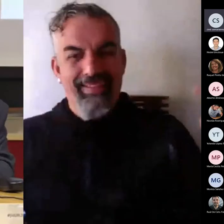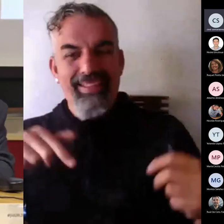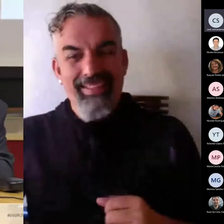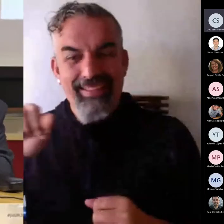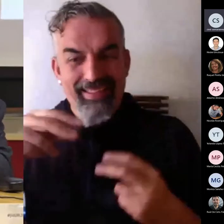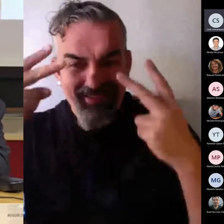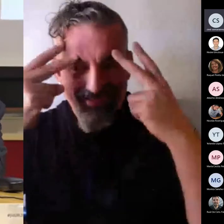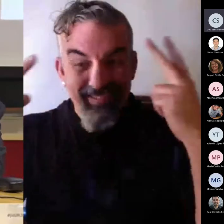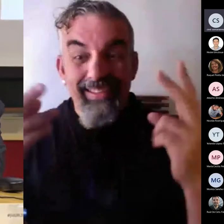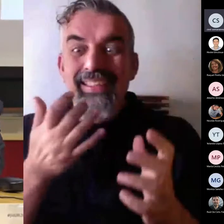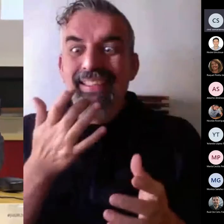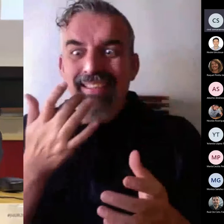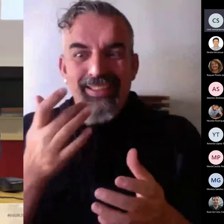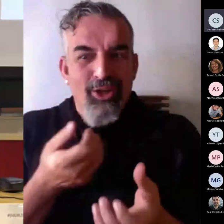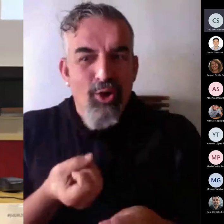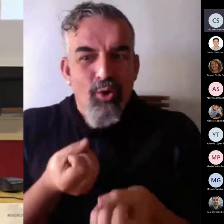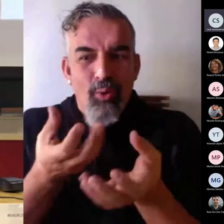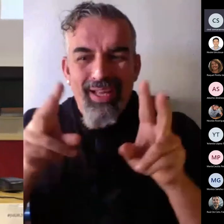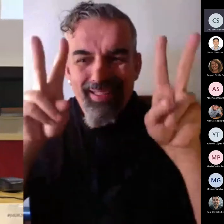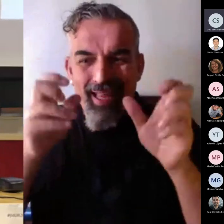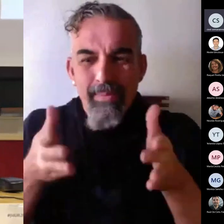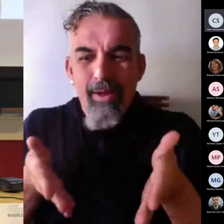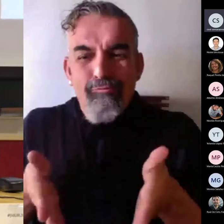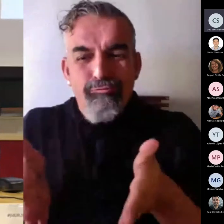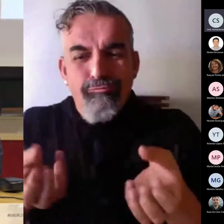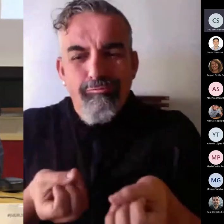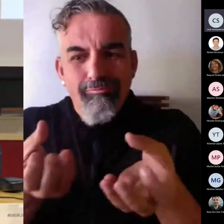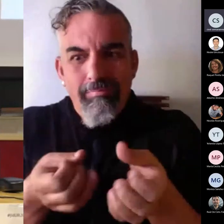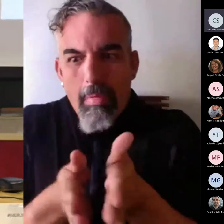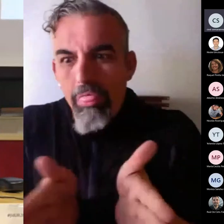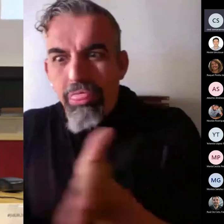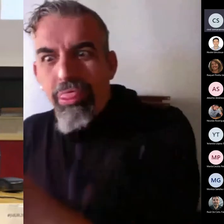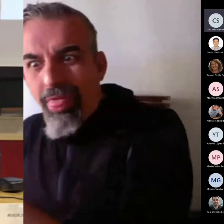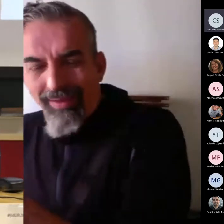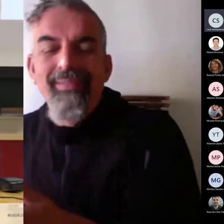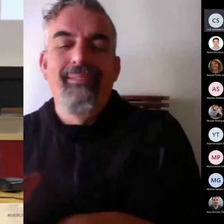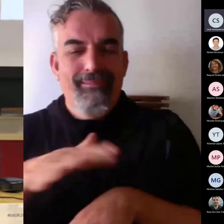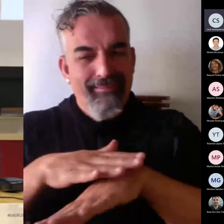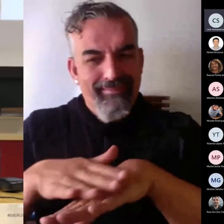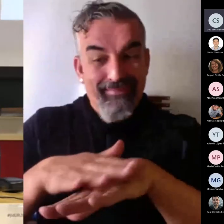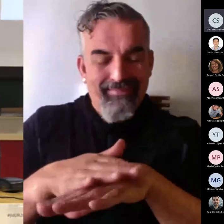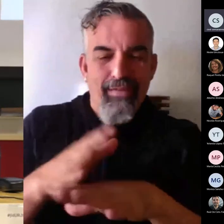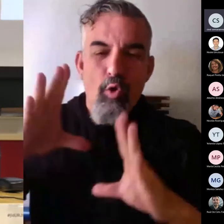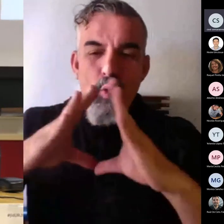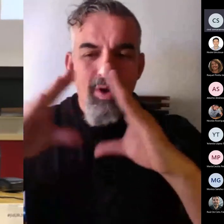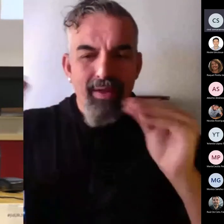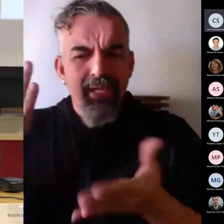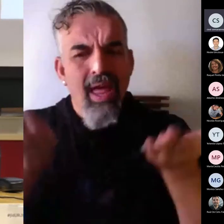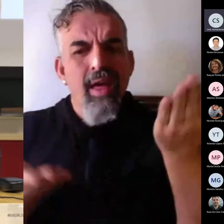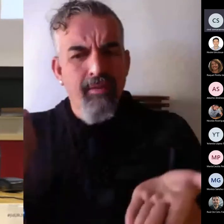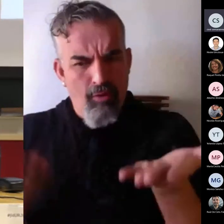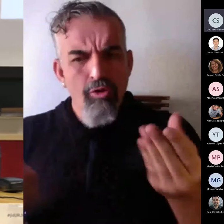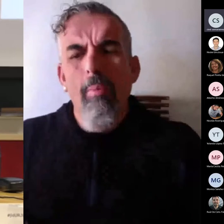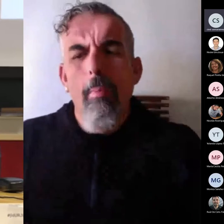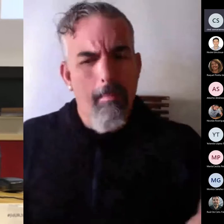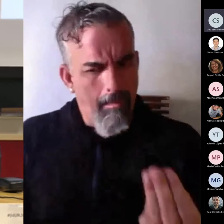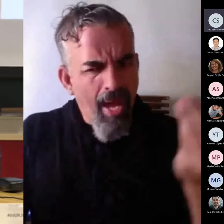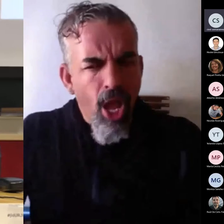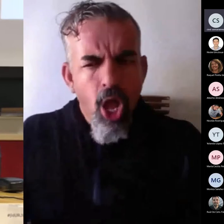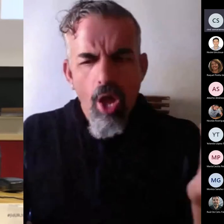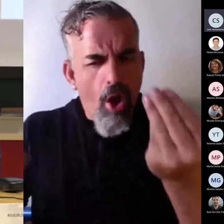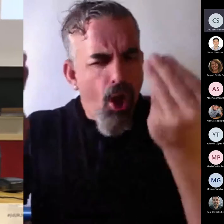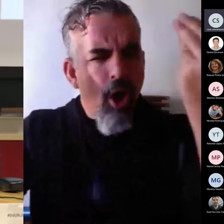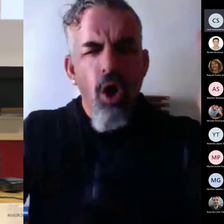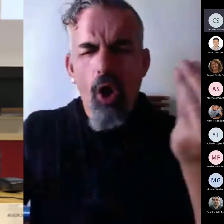salgo un poco del tiesto. Bueno, la evaluación en la universidad ha mejorado. Ha mejorado clarísimamente.